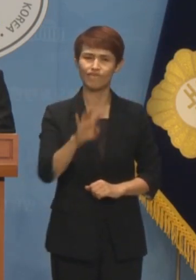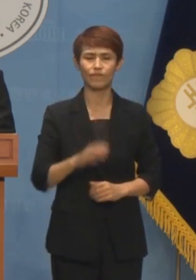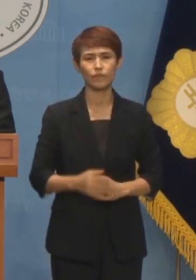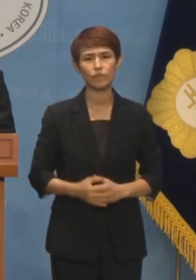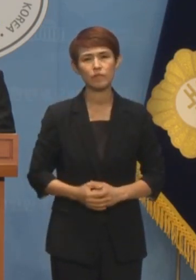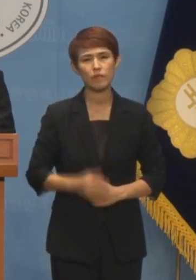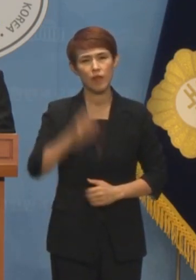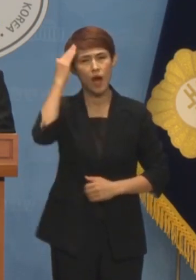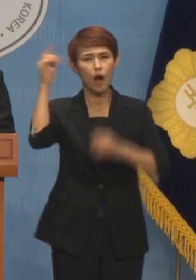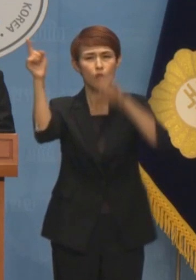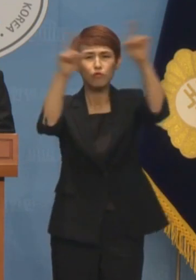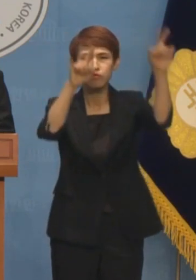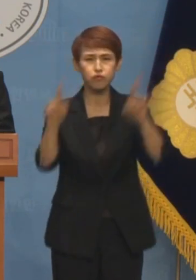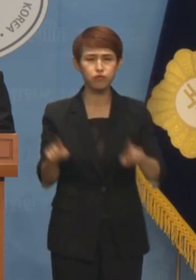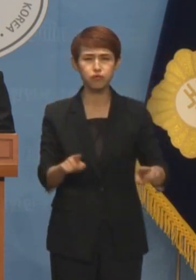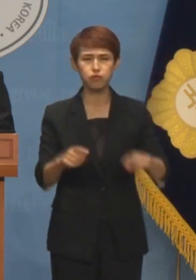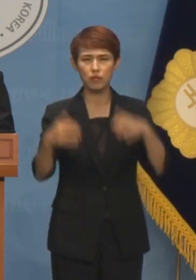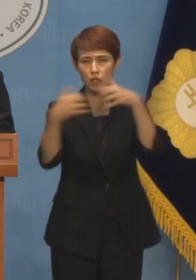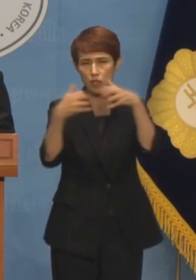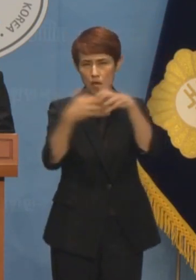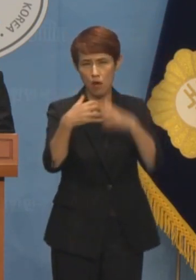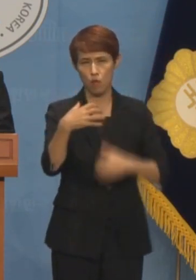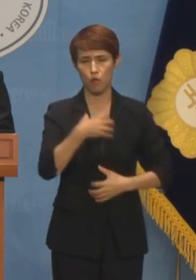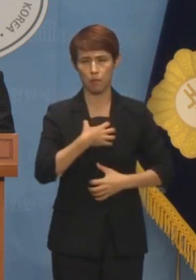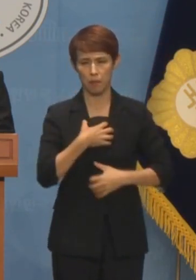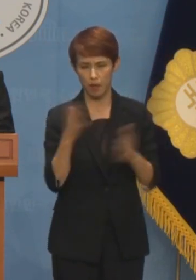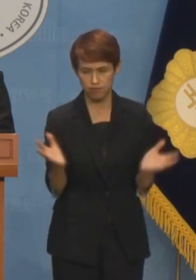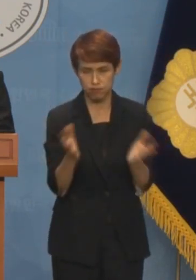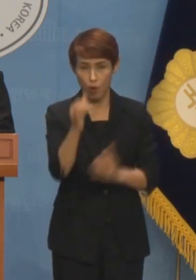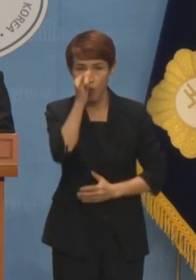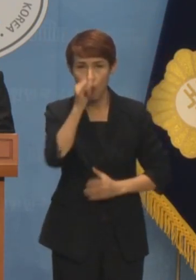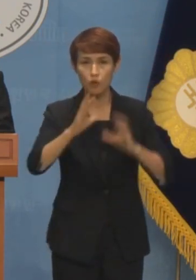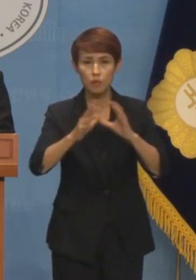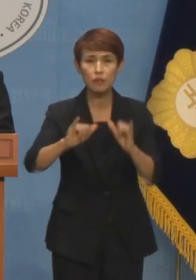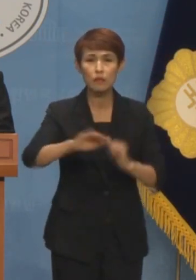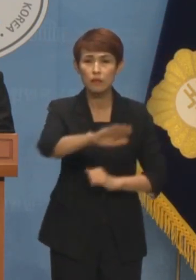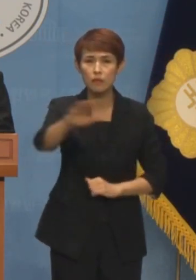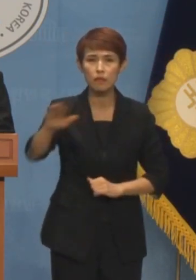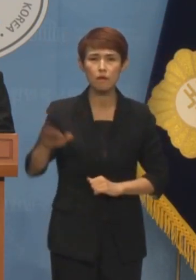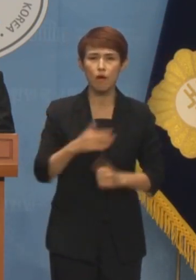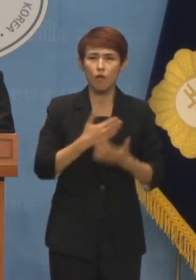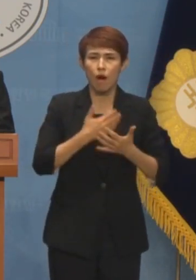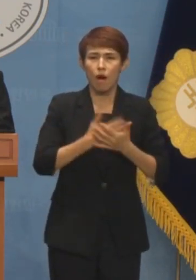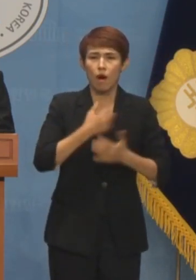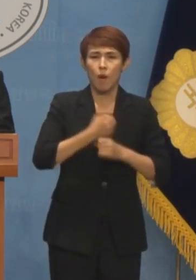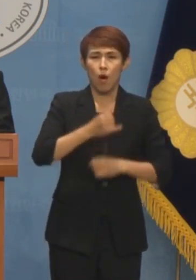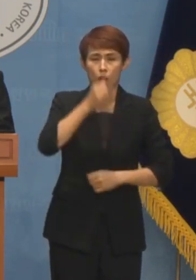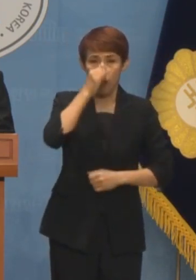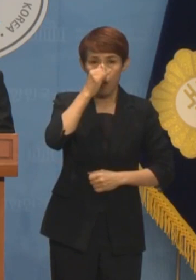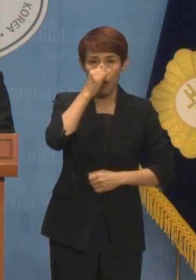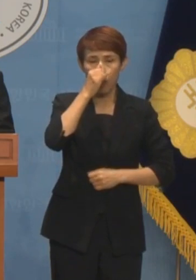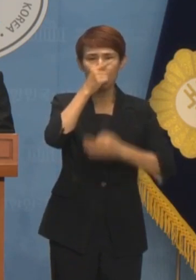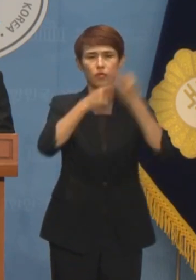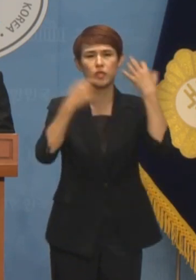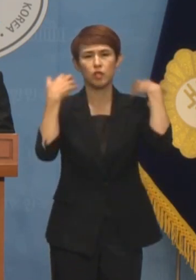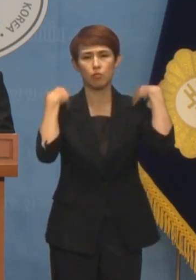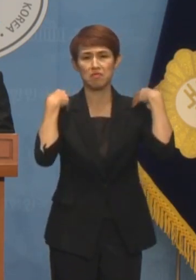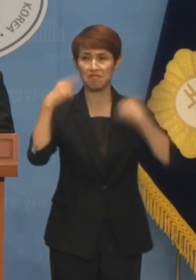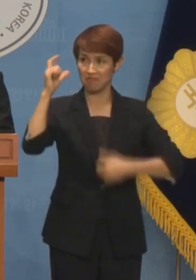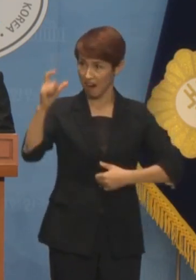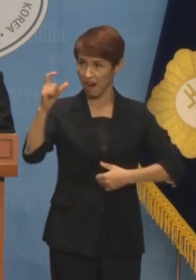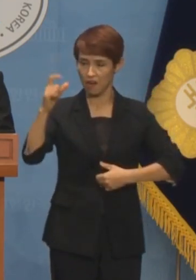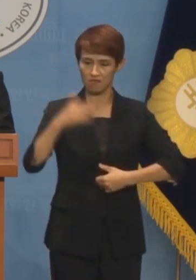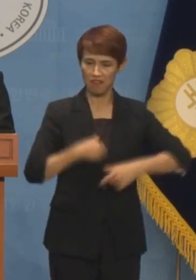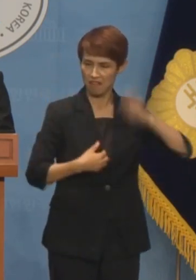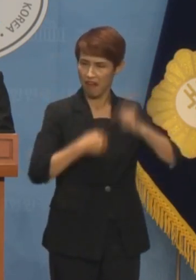한반도의 전쟁 리스크를 키우고 국민께 안보 불안을 강요하는 윤석열 정부의 강대강 정책은